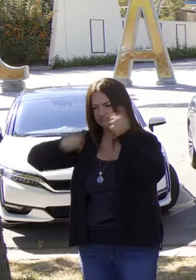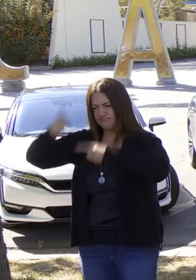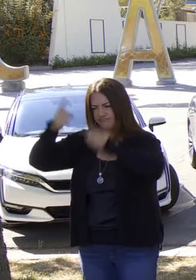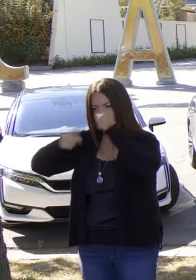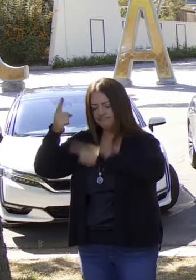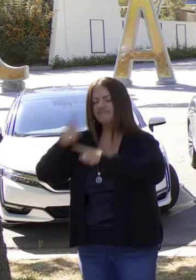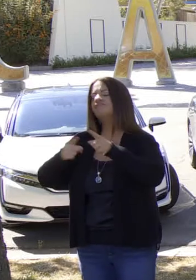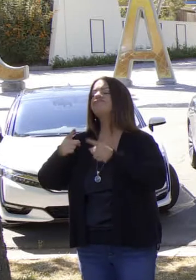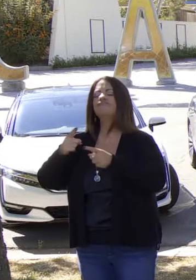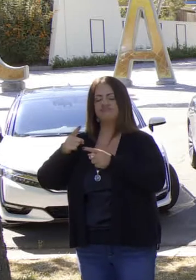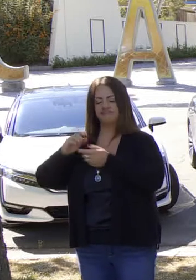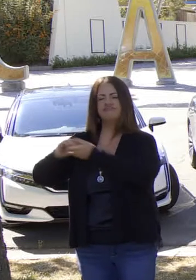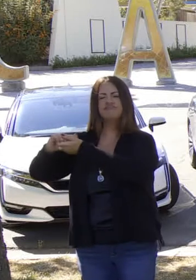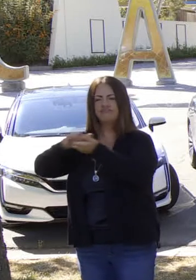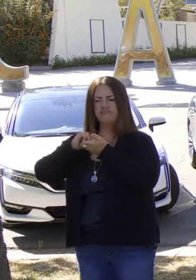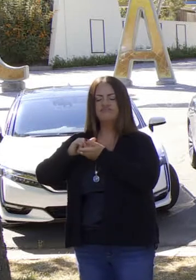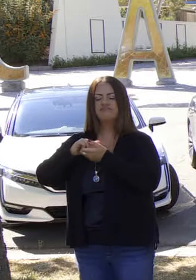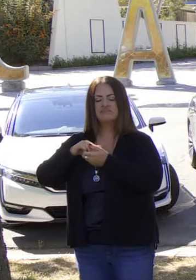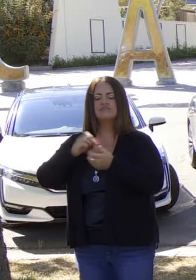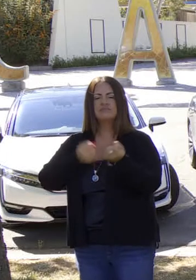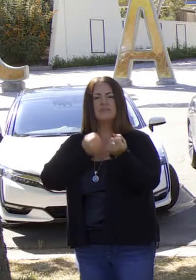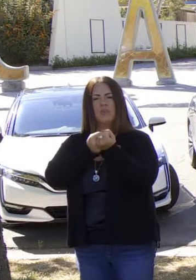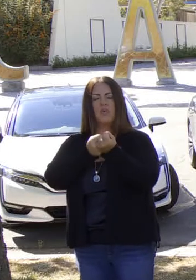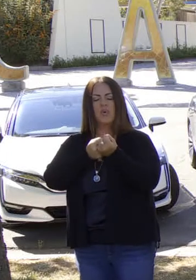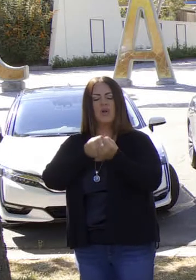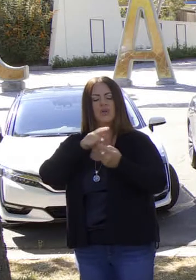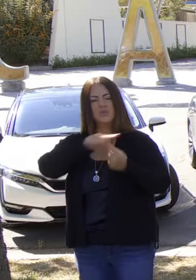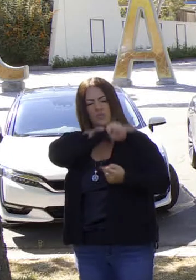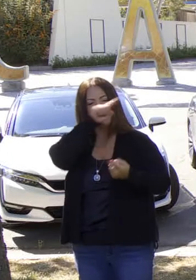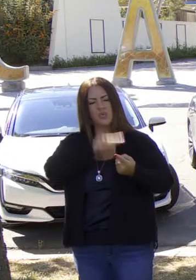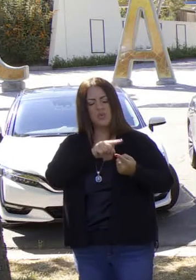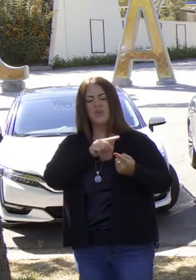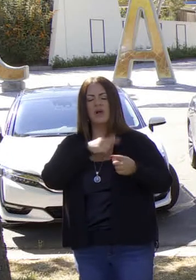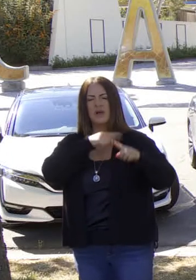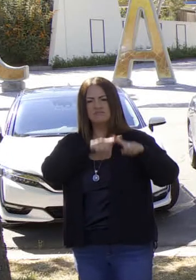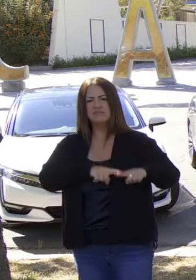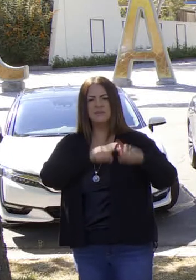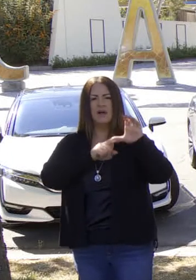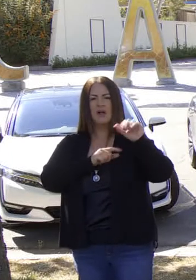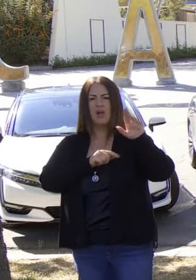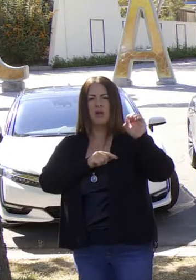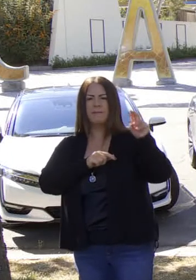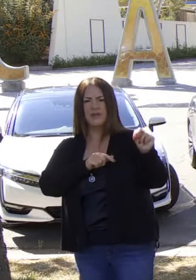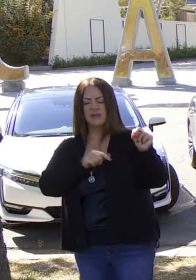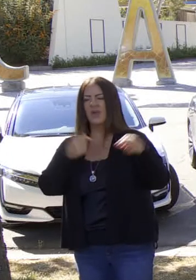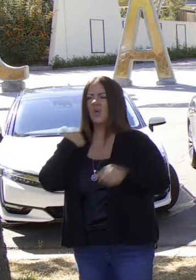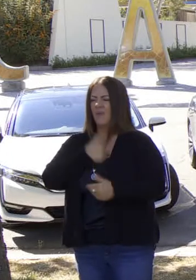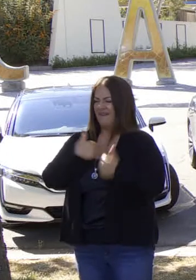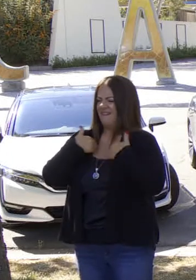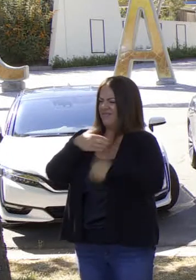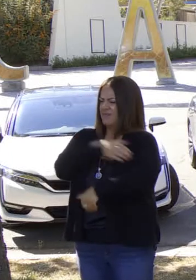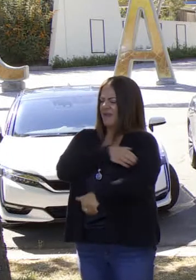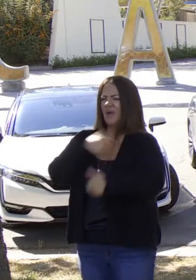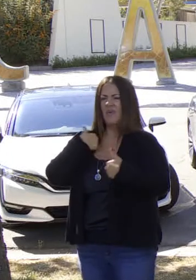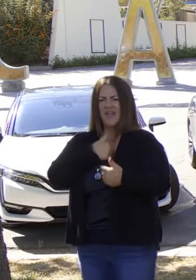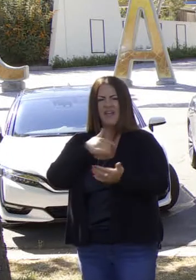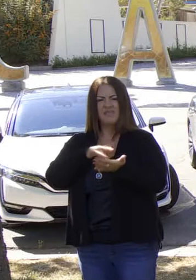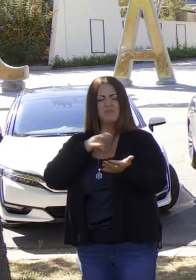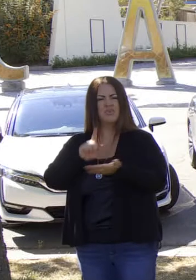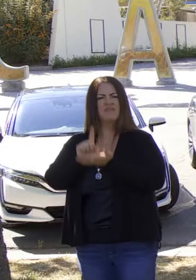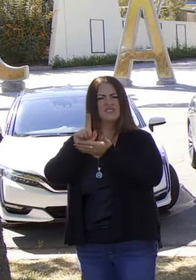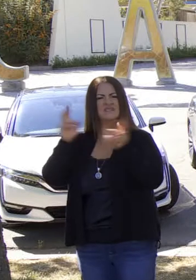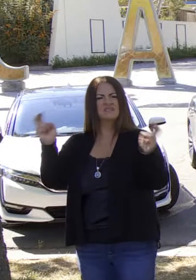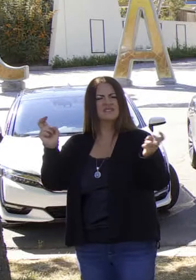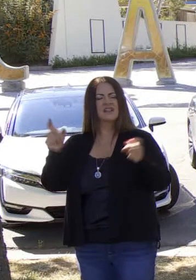Uniéndose brazo con brazo en nuestros esfuerzos para descarbonizar nuestra economía. Tenemos el poder, tenemos el